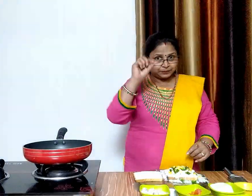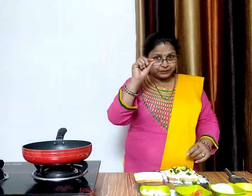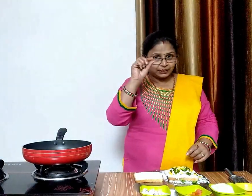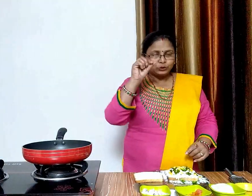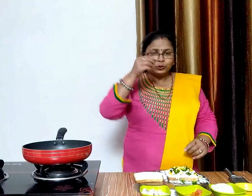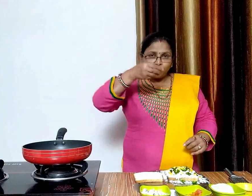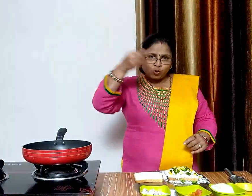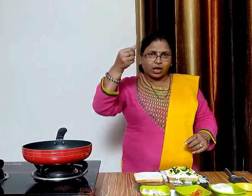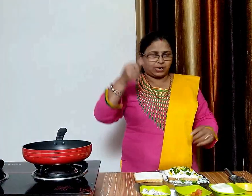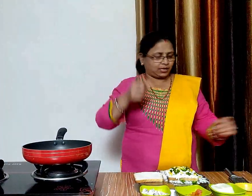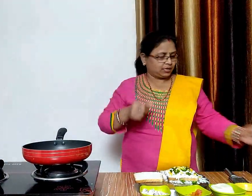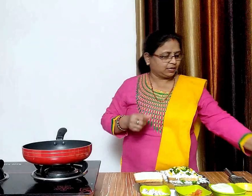काली मिर्च पाउडर